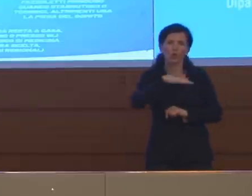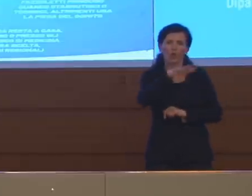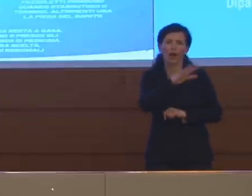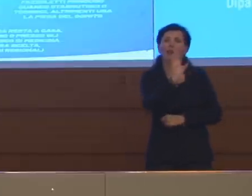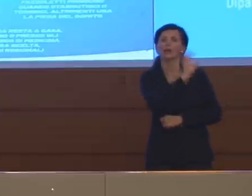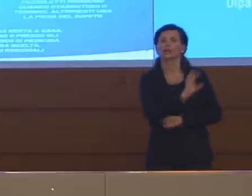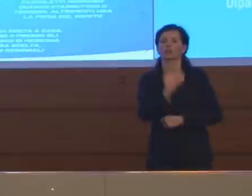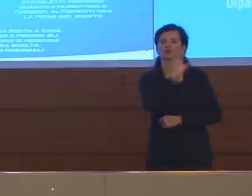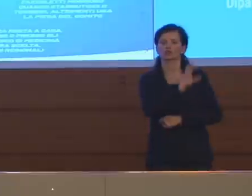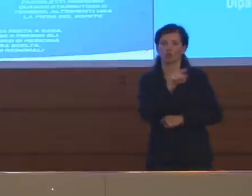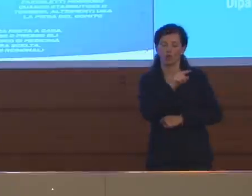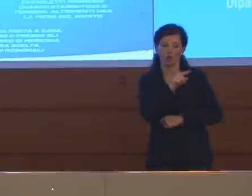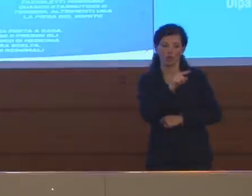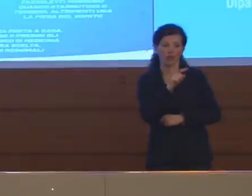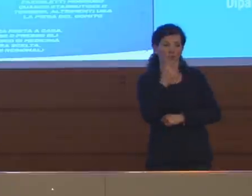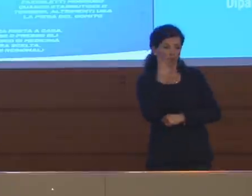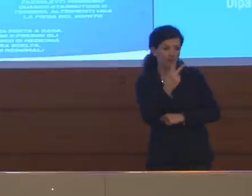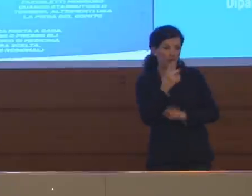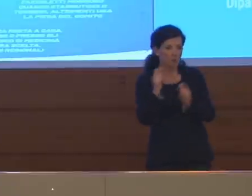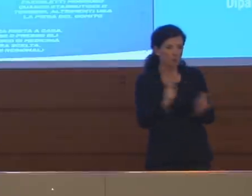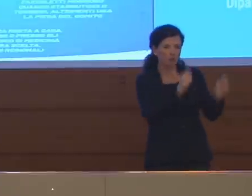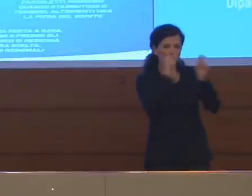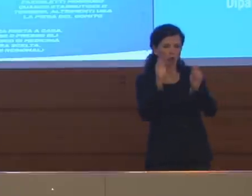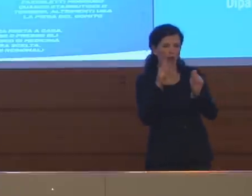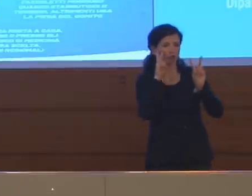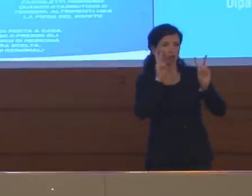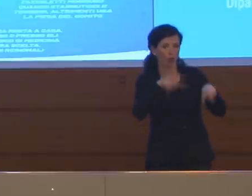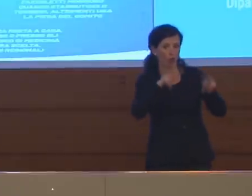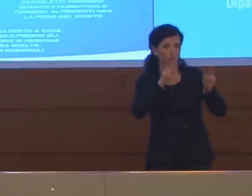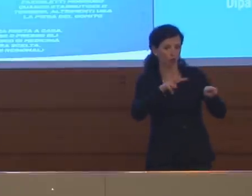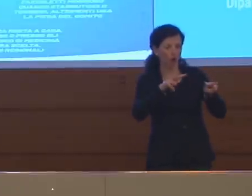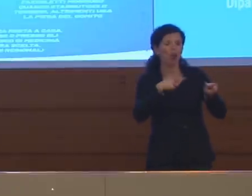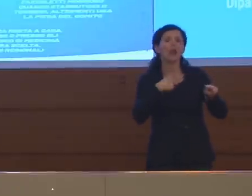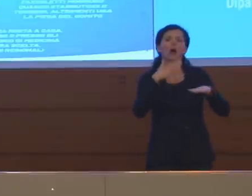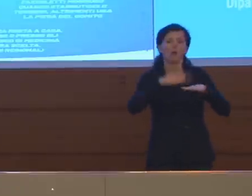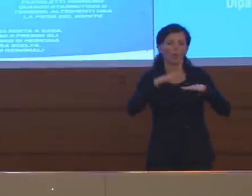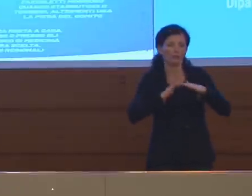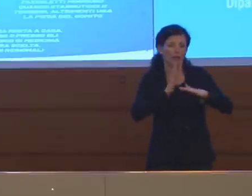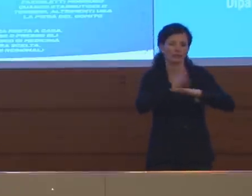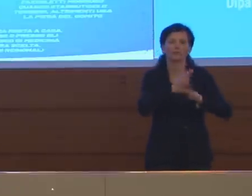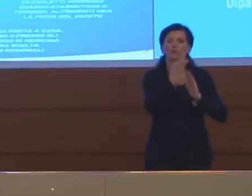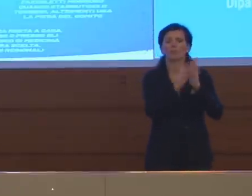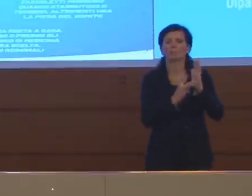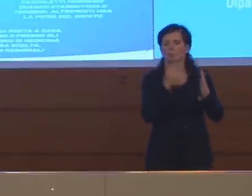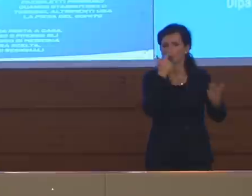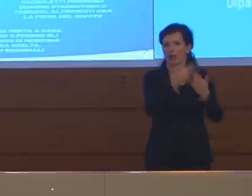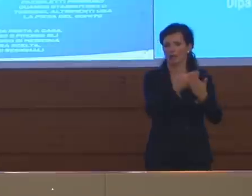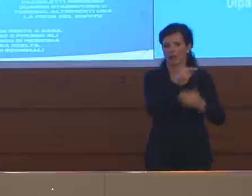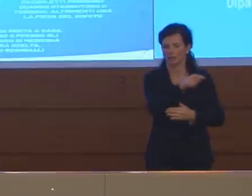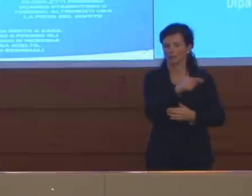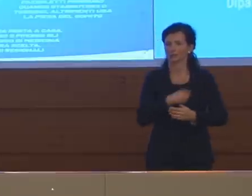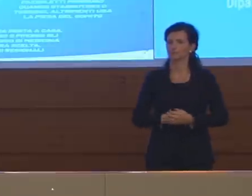e locali, così da poter adottare le misure più appropriate in quel contesto specifico.